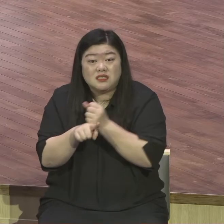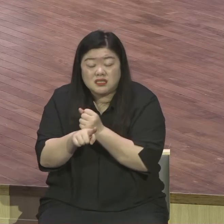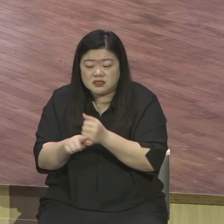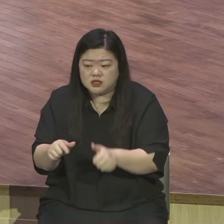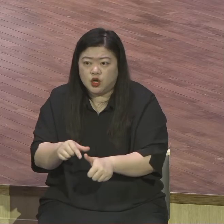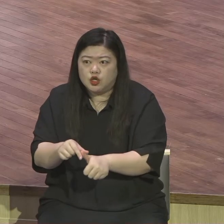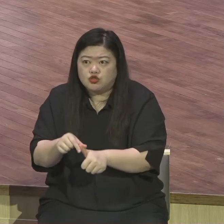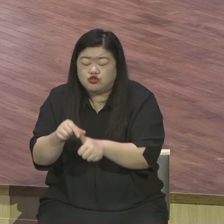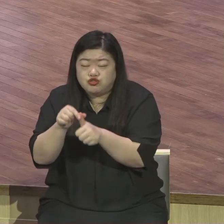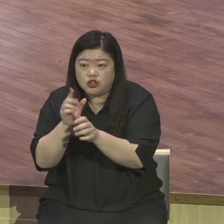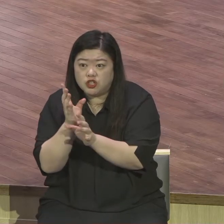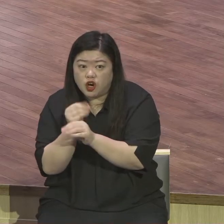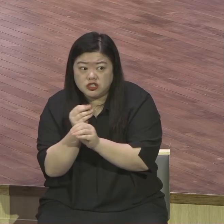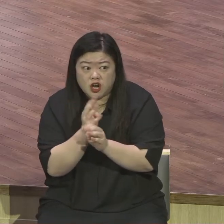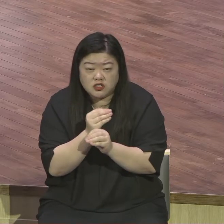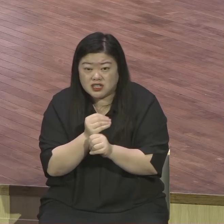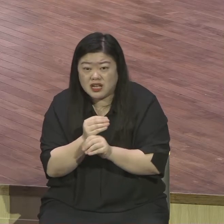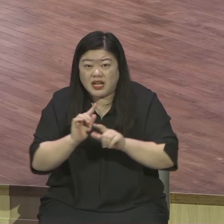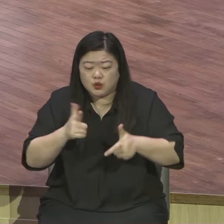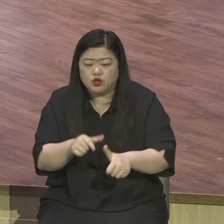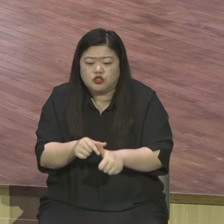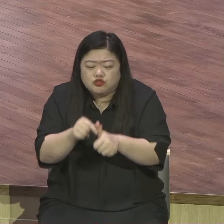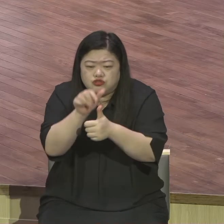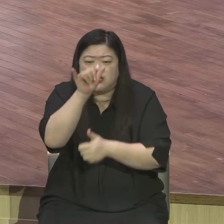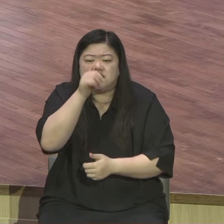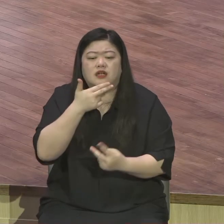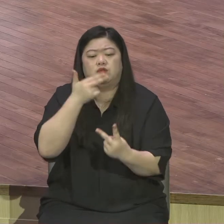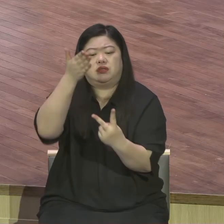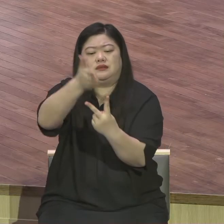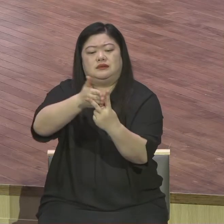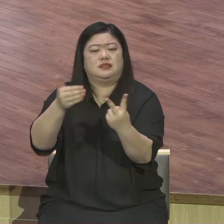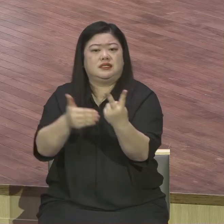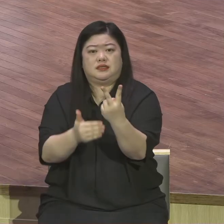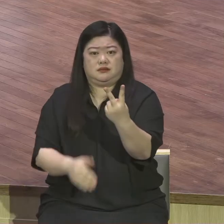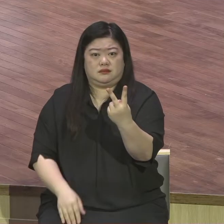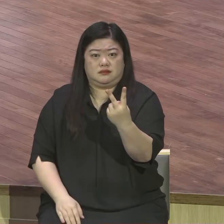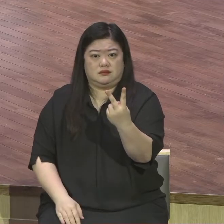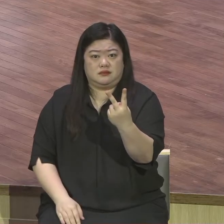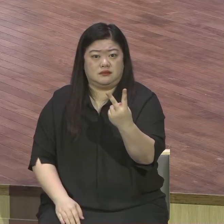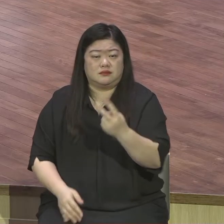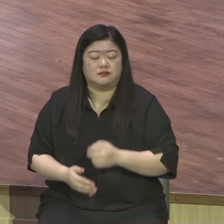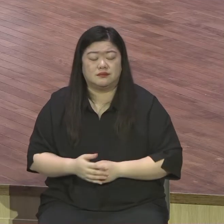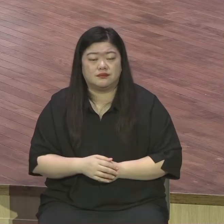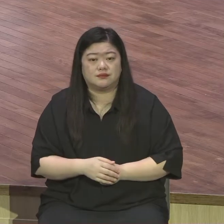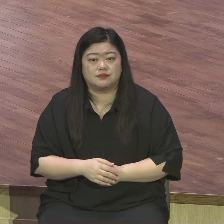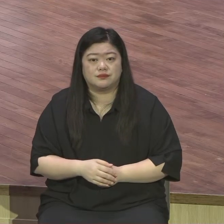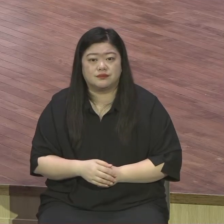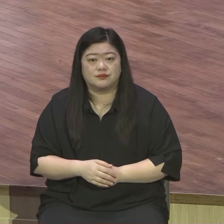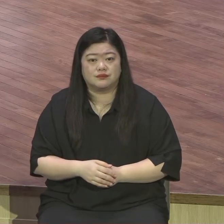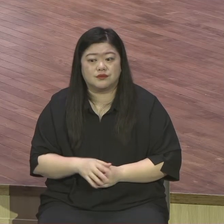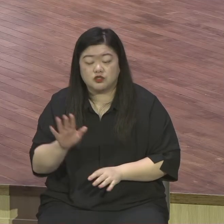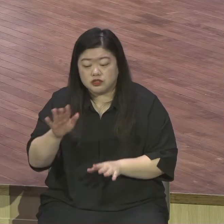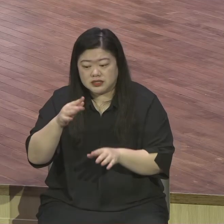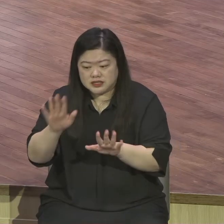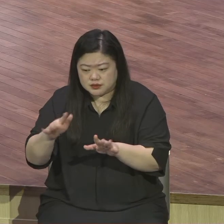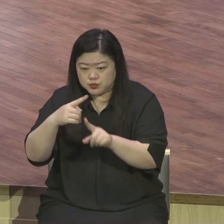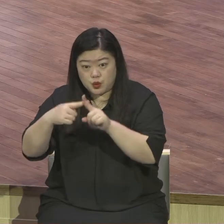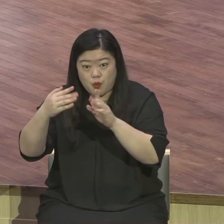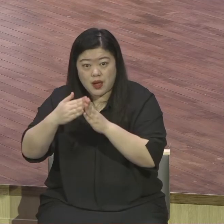우리 교회는 보면 너무 순수해요 우리 장로님들 우리 교육자들 열정은 말할 것도